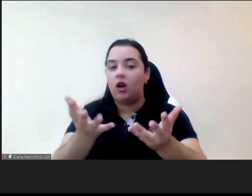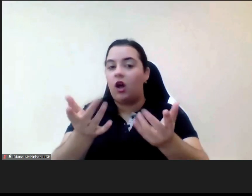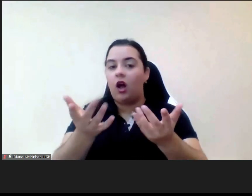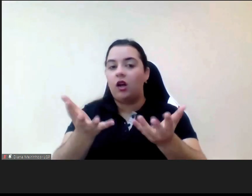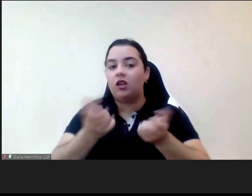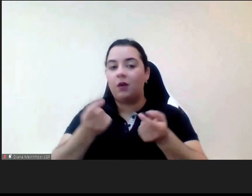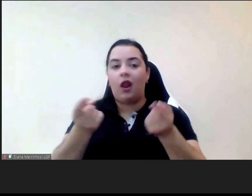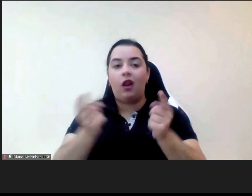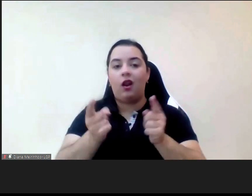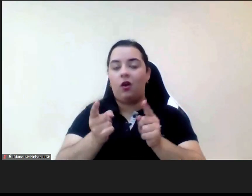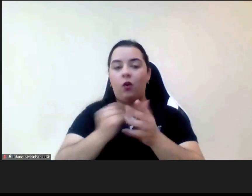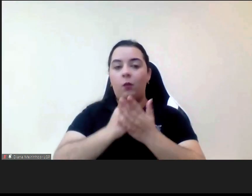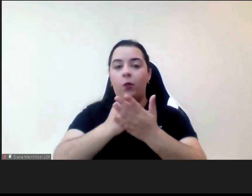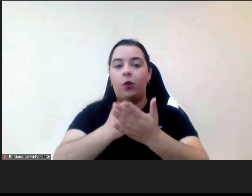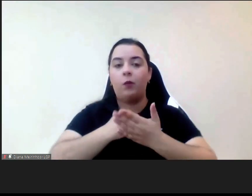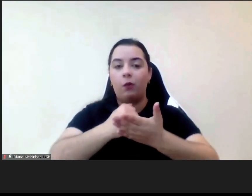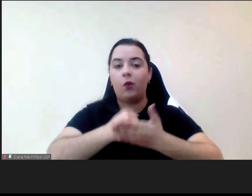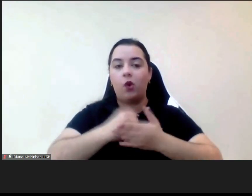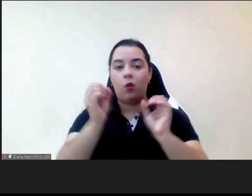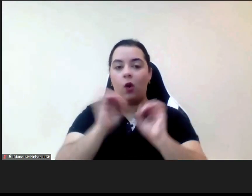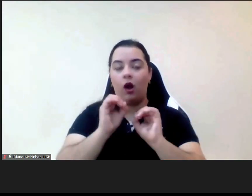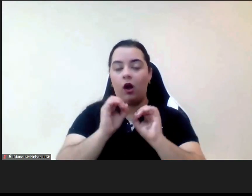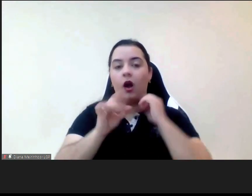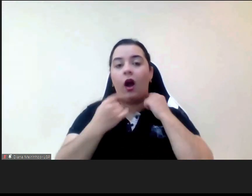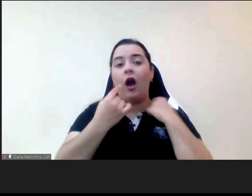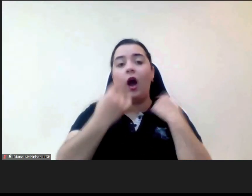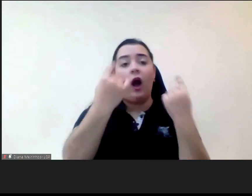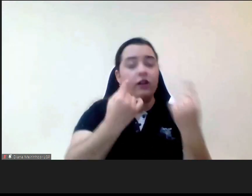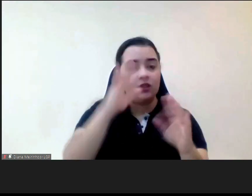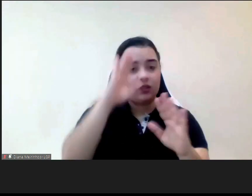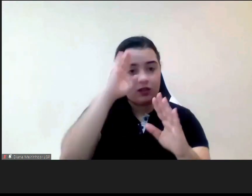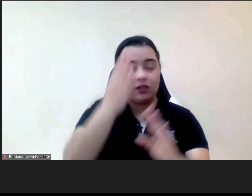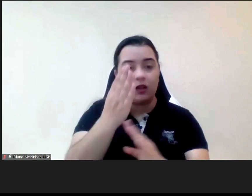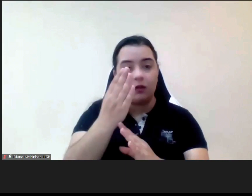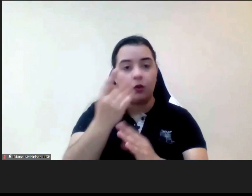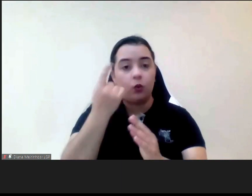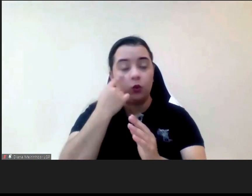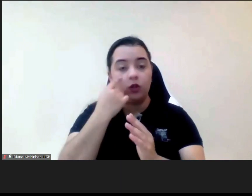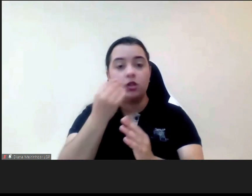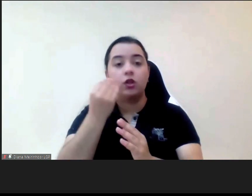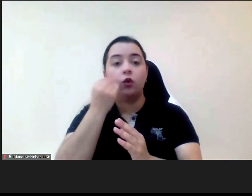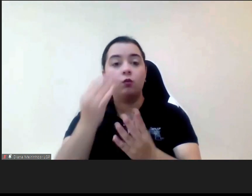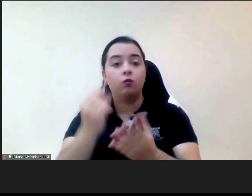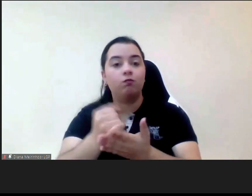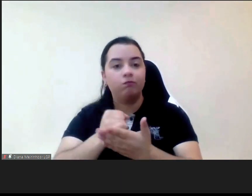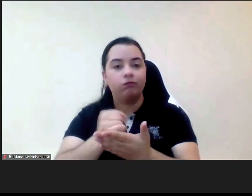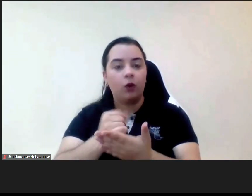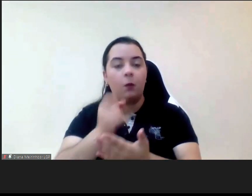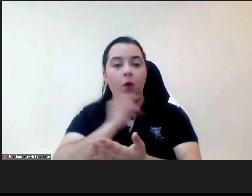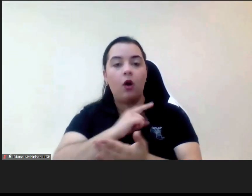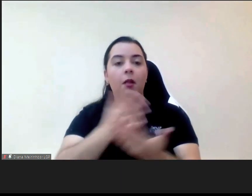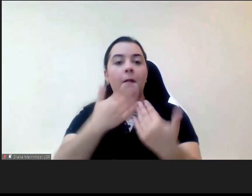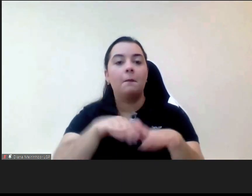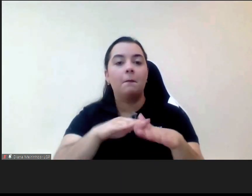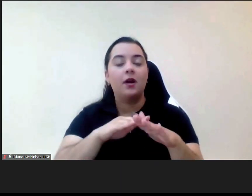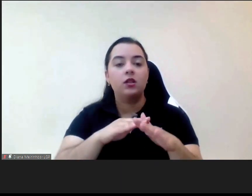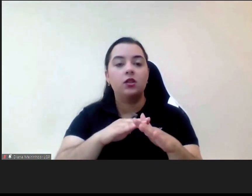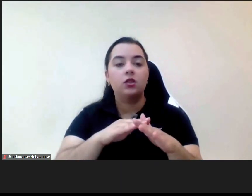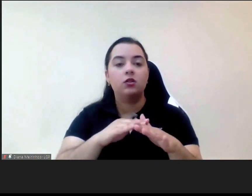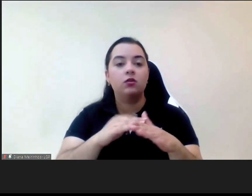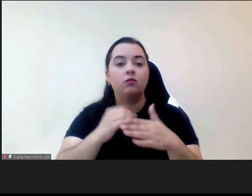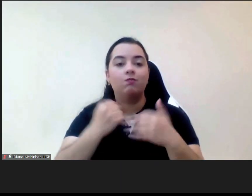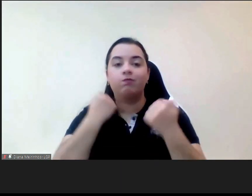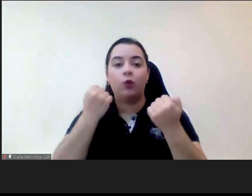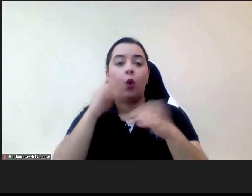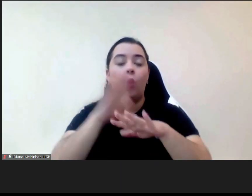por outras vezes até conhecem as respostas mas elas não existem elas estão sobrelotadas então recebemos para ter uma